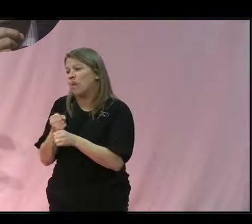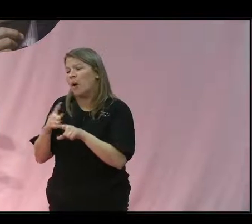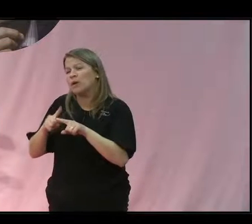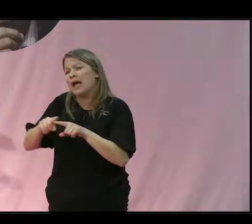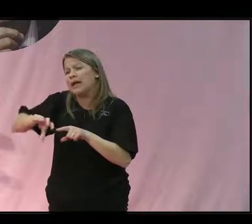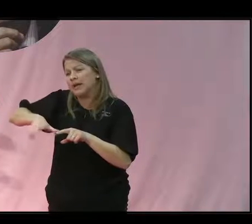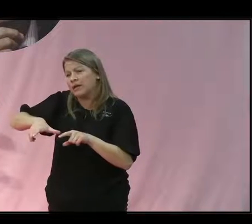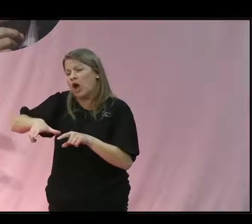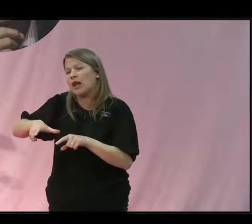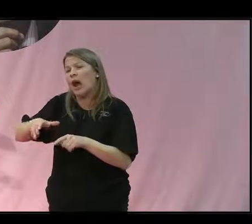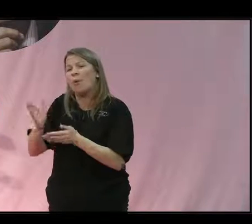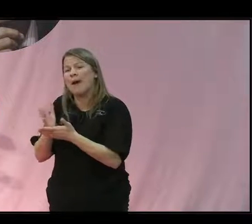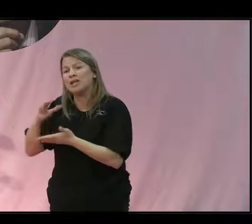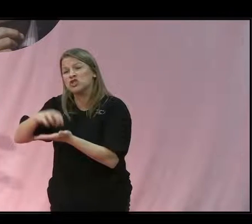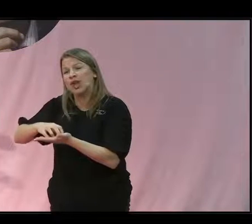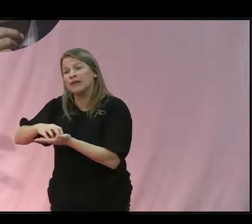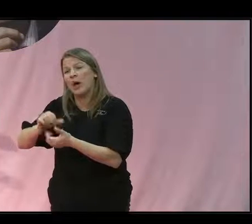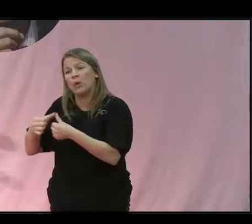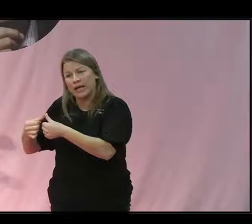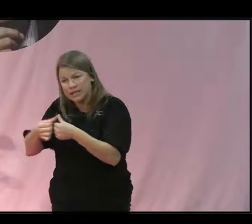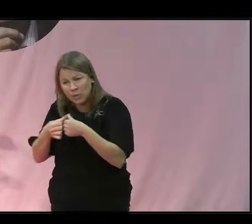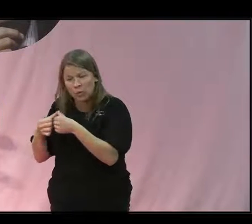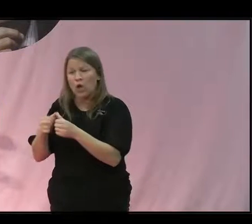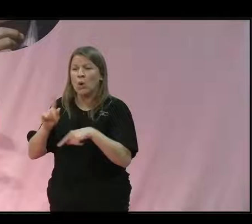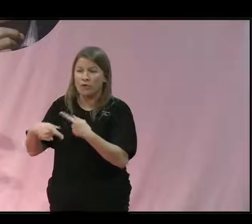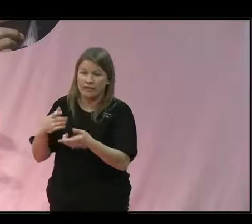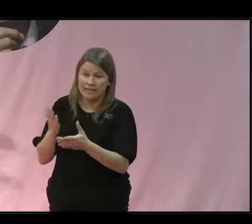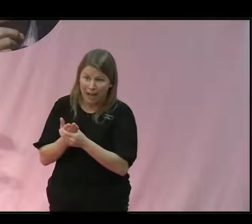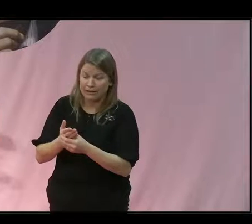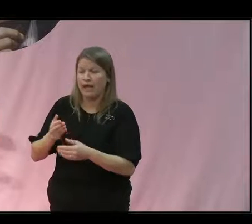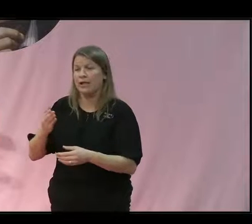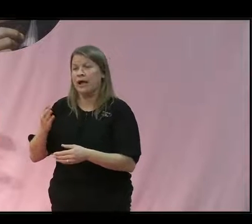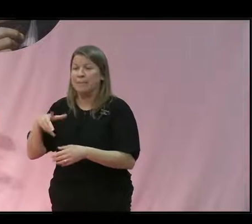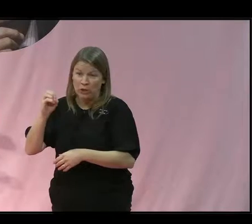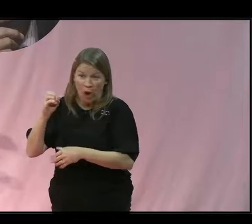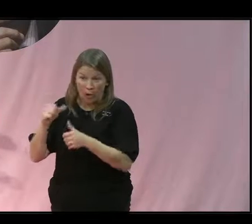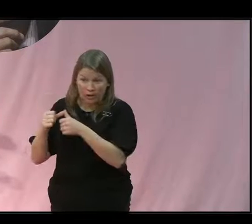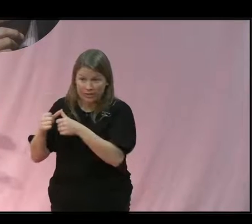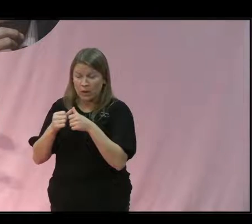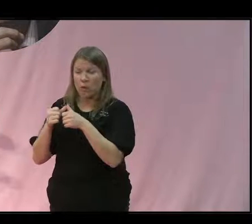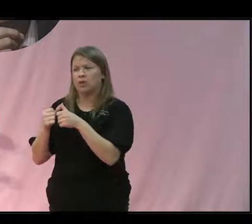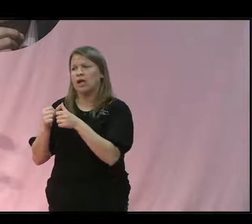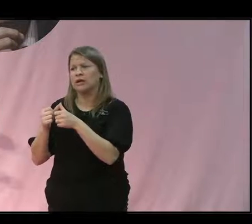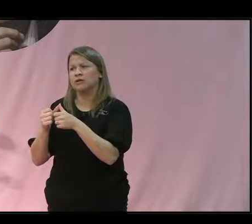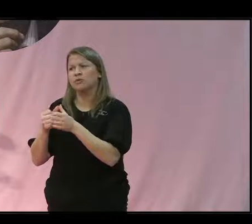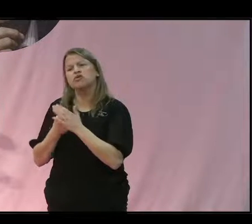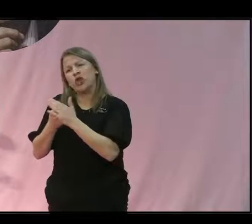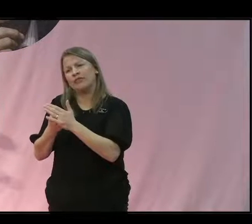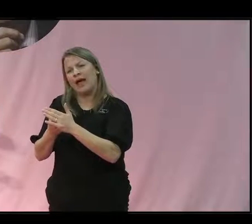mellanstatliga organisationer, utvecklingsbanker, miljöorganisationer som stöder regeringar,